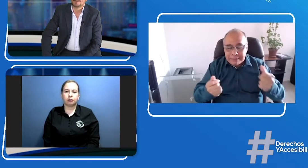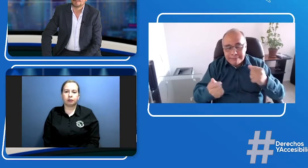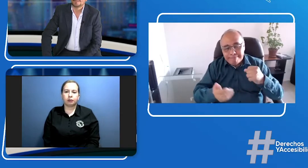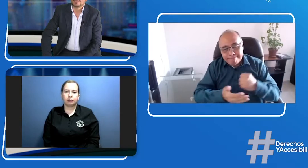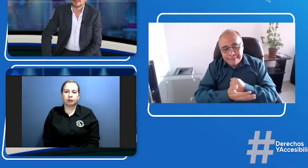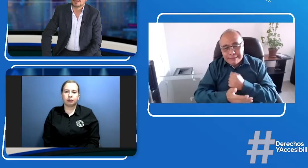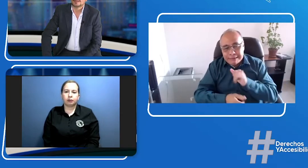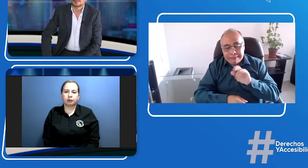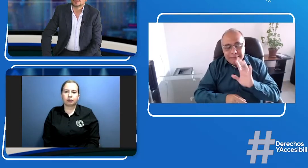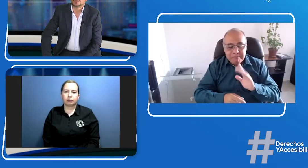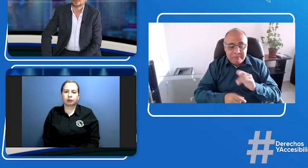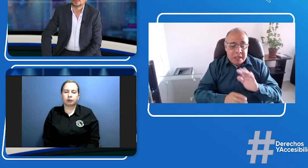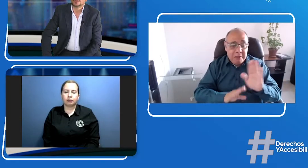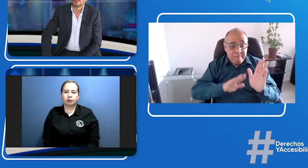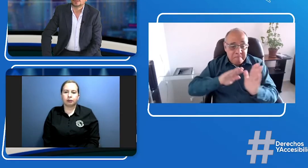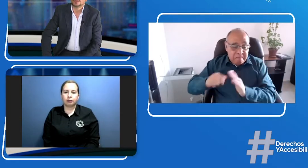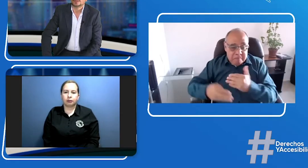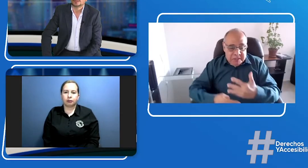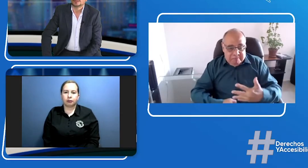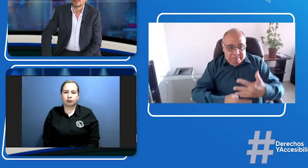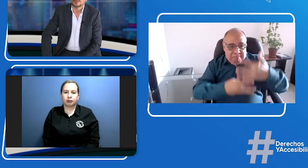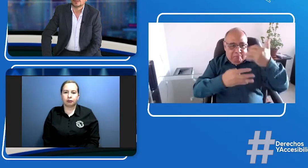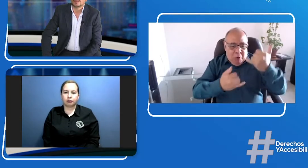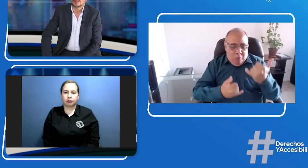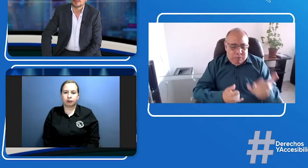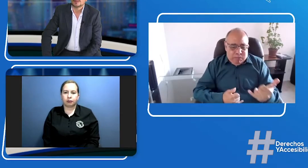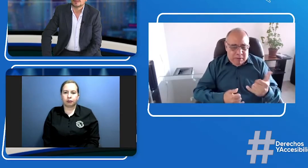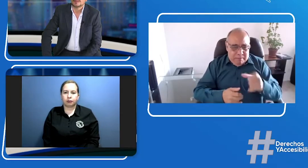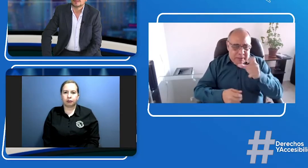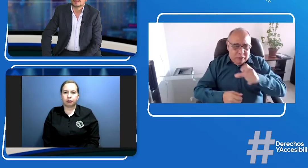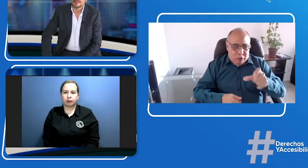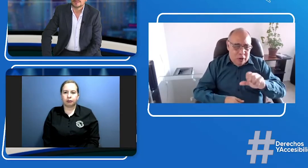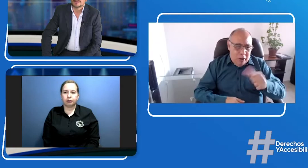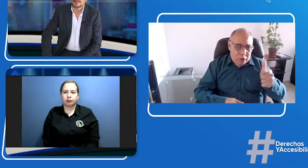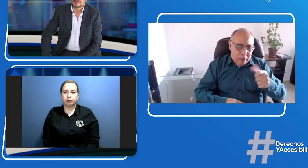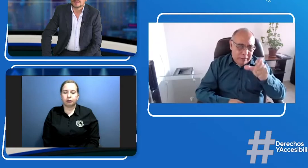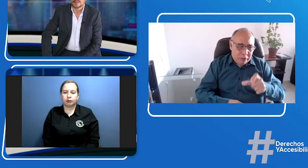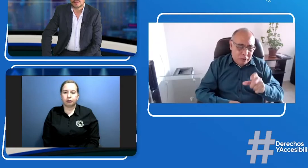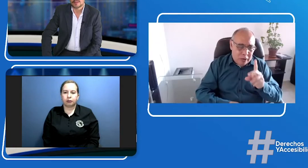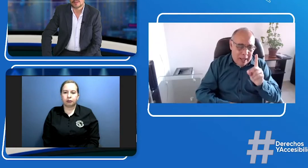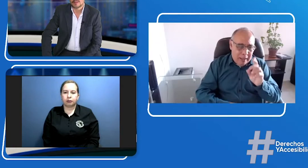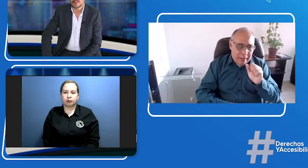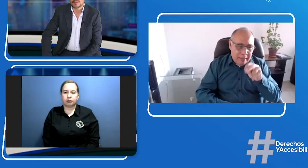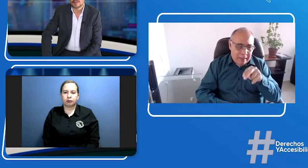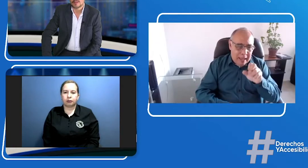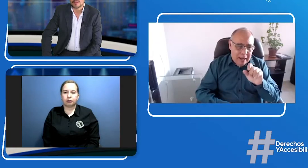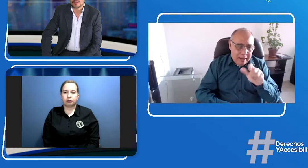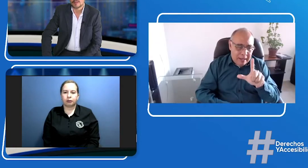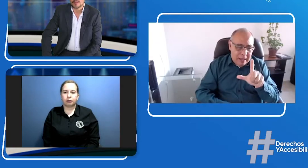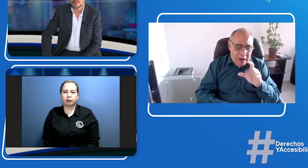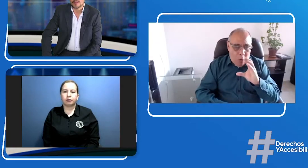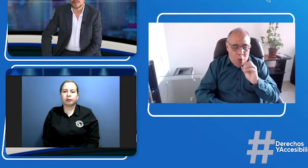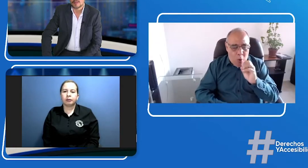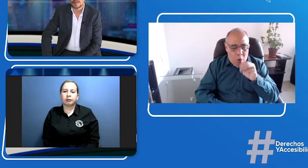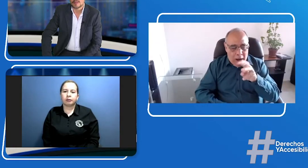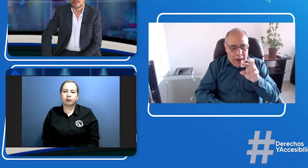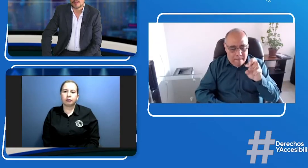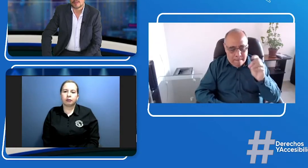contaban antes con el servicio de interpretación pues ya no lo tienen bueno pasando a otros de los comentarios que nos han dejado